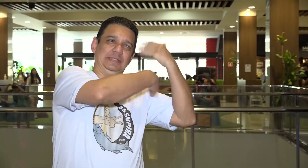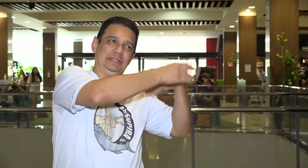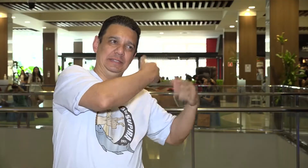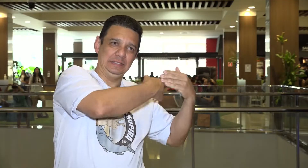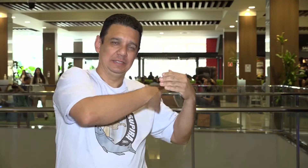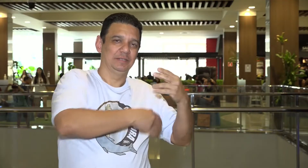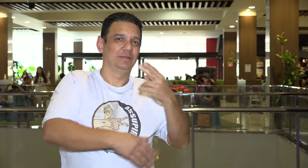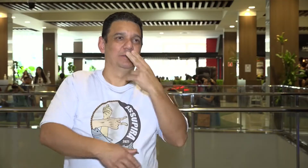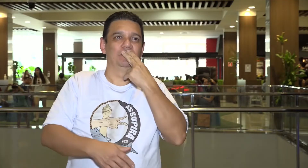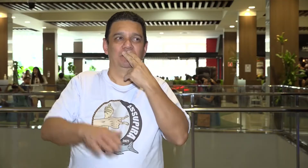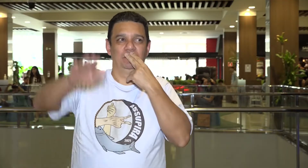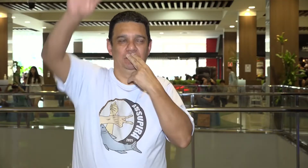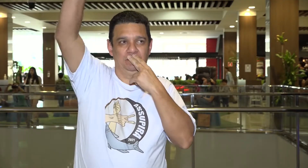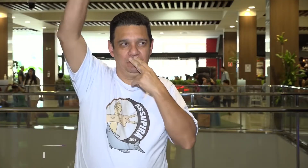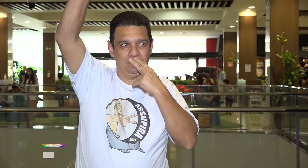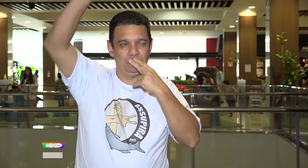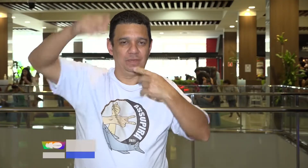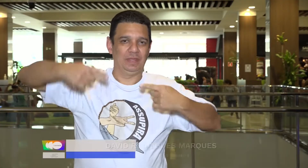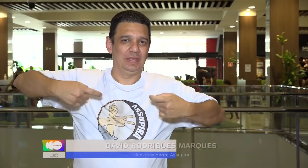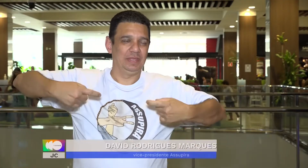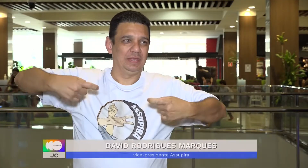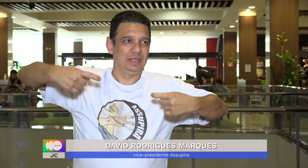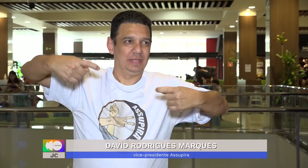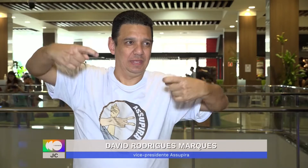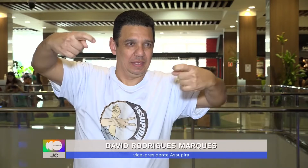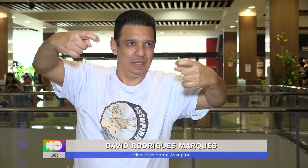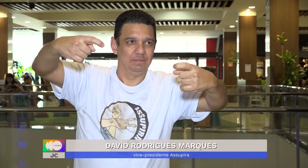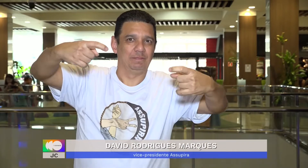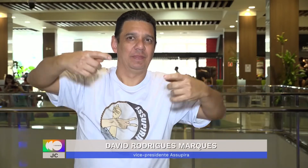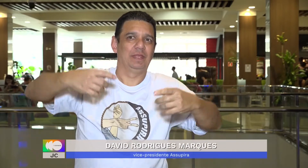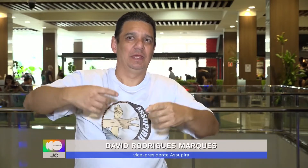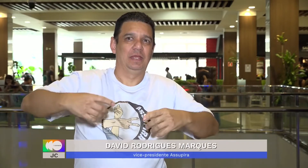anos atrás, na época de Hitler, durante a guerra,